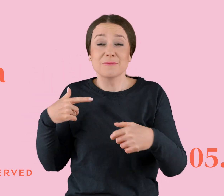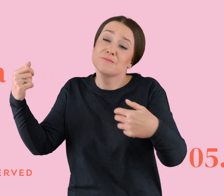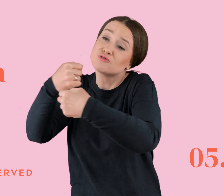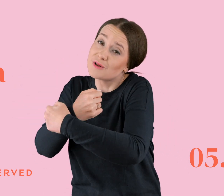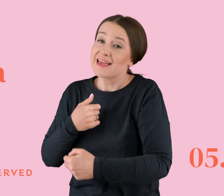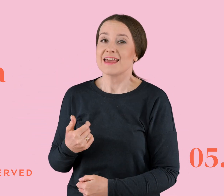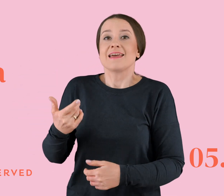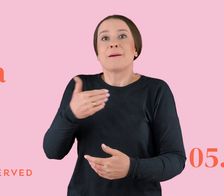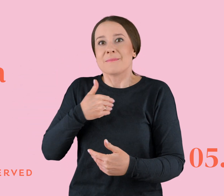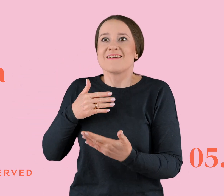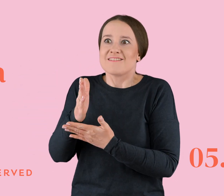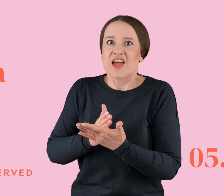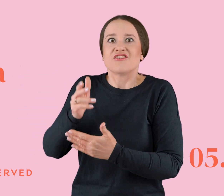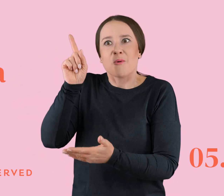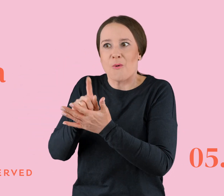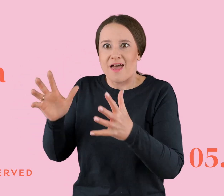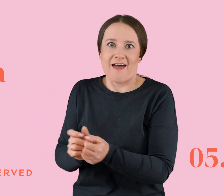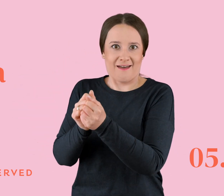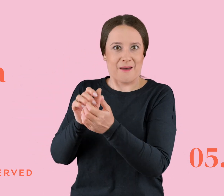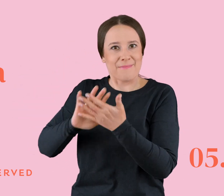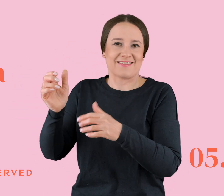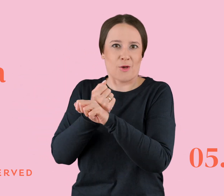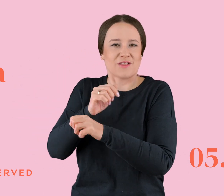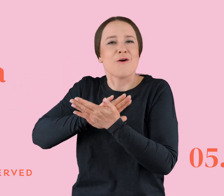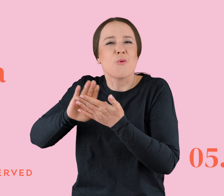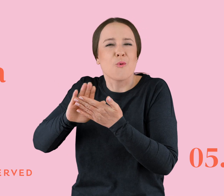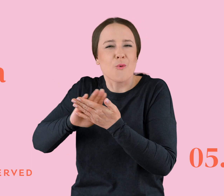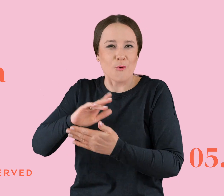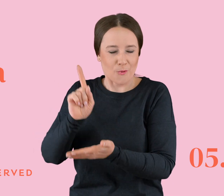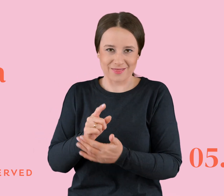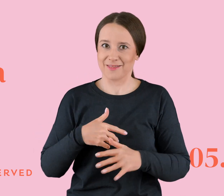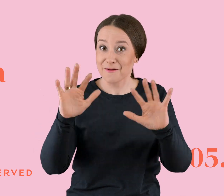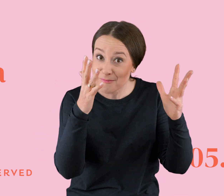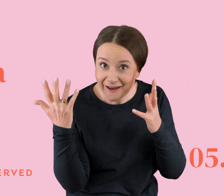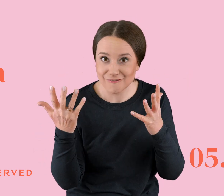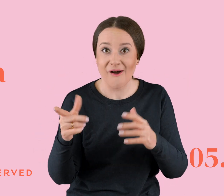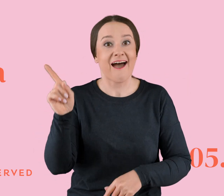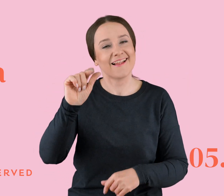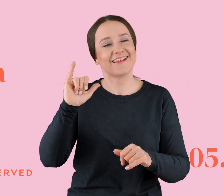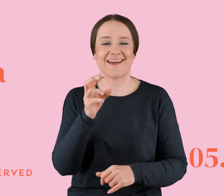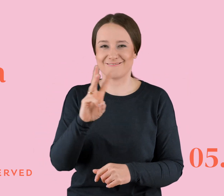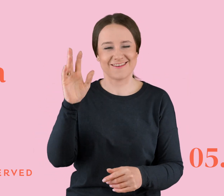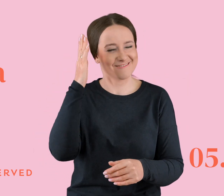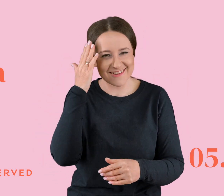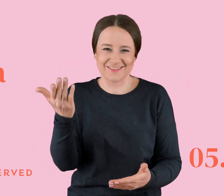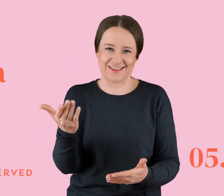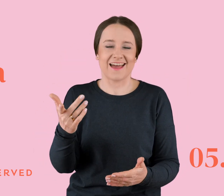się uda ich odtoksycznić. No i brawo, super, no brawo. I jak już pewnie wiecie, a zresztą pewnie już puenta na